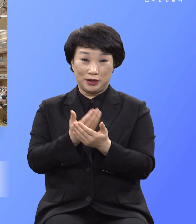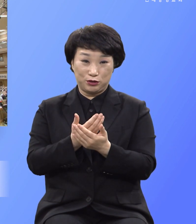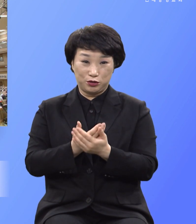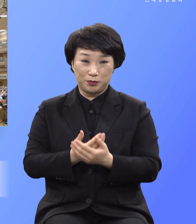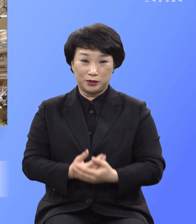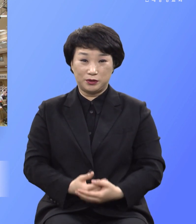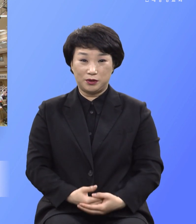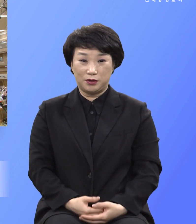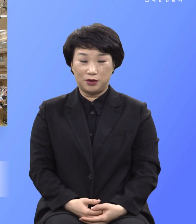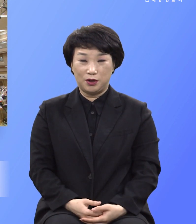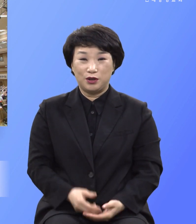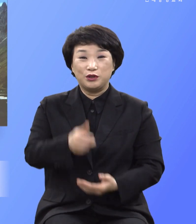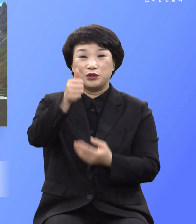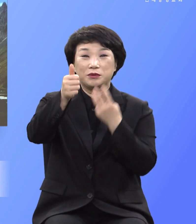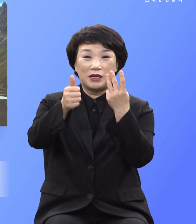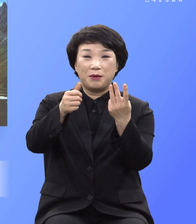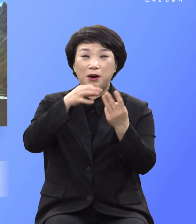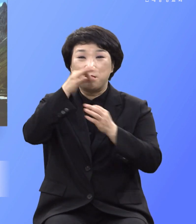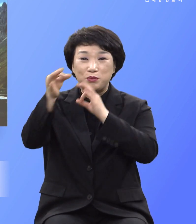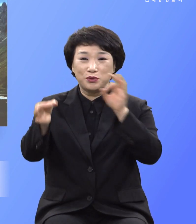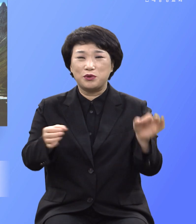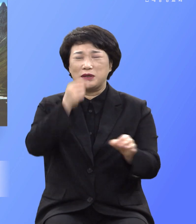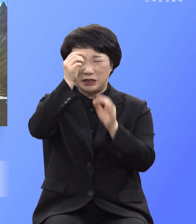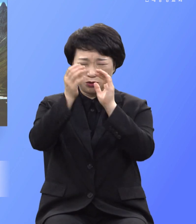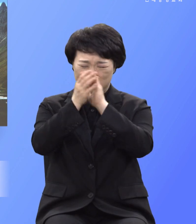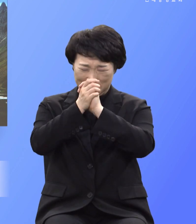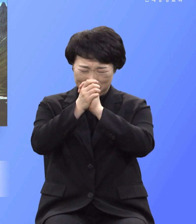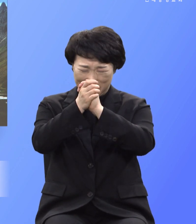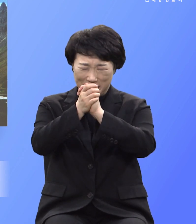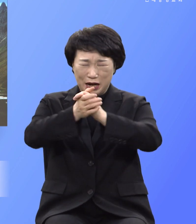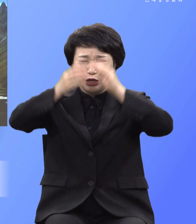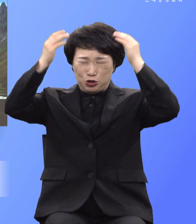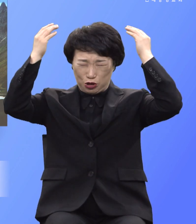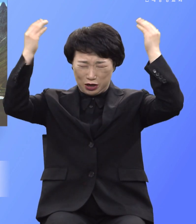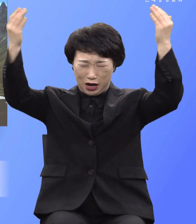주여 삼창하고 기도하겠습니다 주여